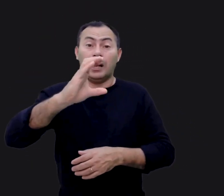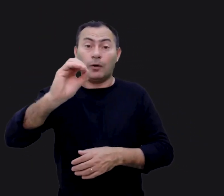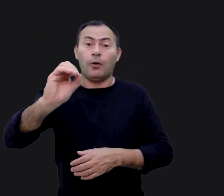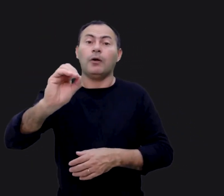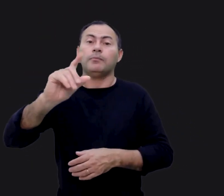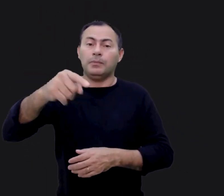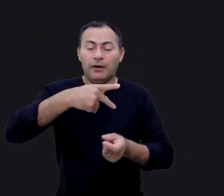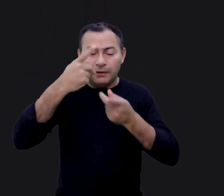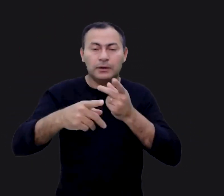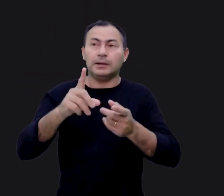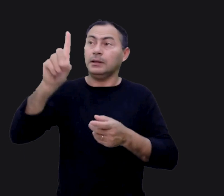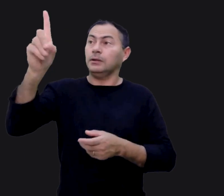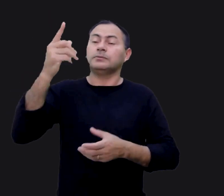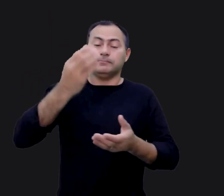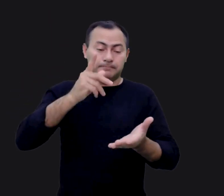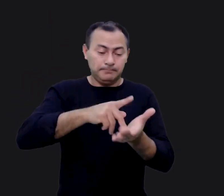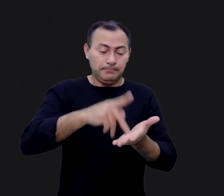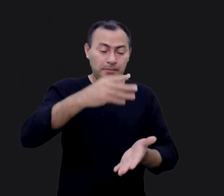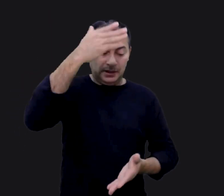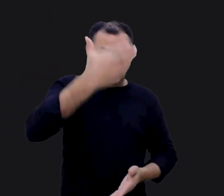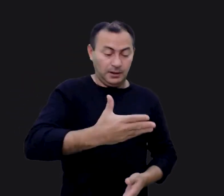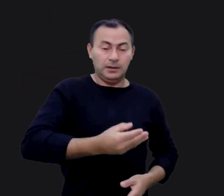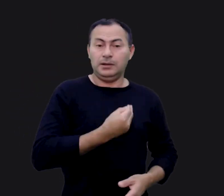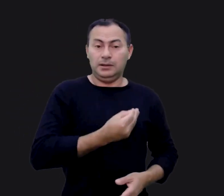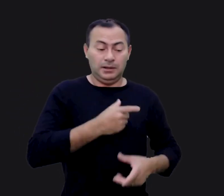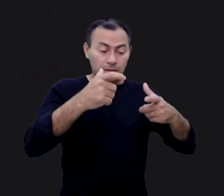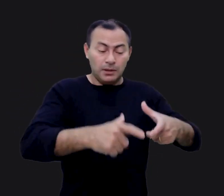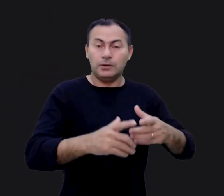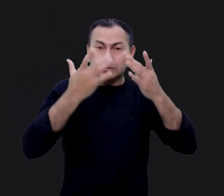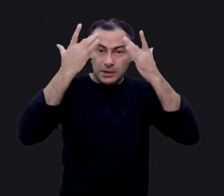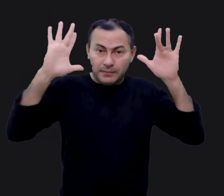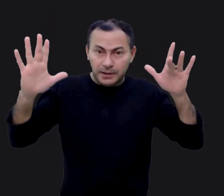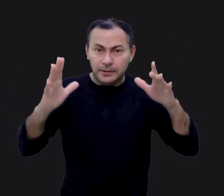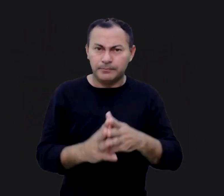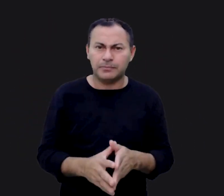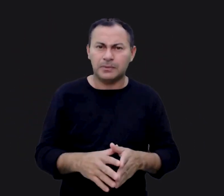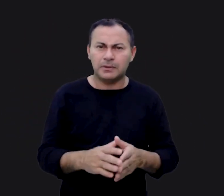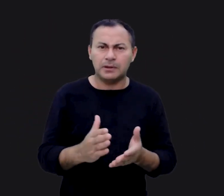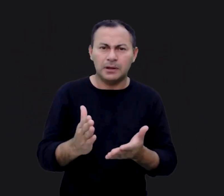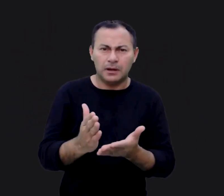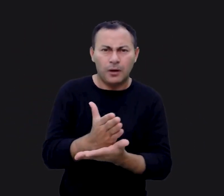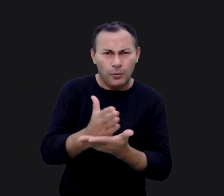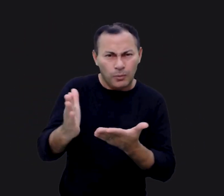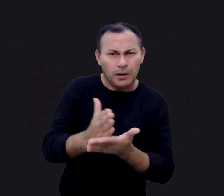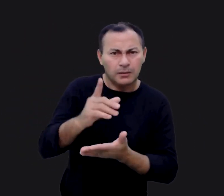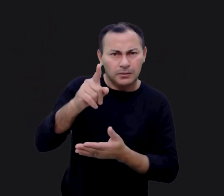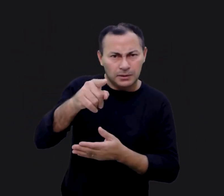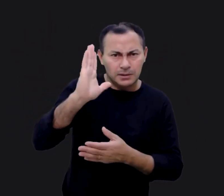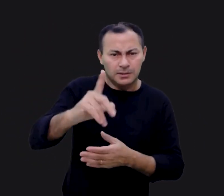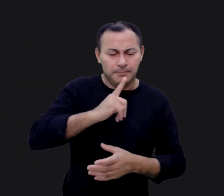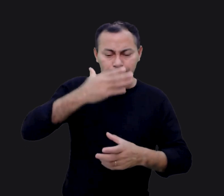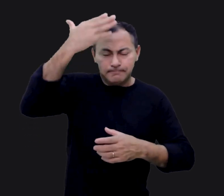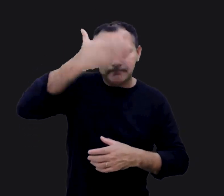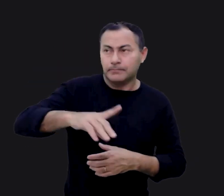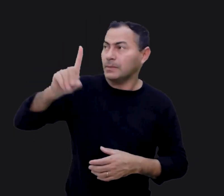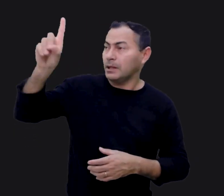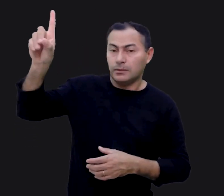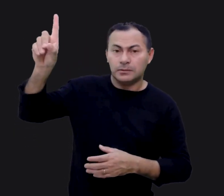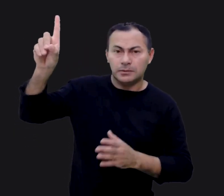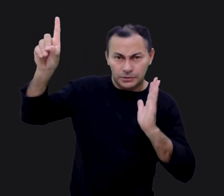realmente Deus estava neste lugar e eu não sabia disso. Será que alguma vez você já tem estado na presença de